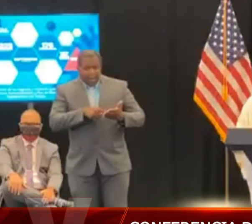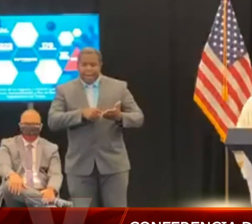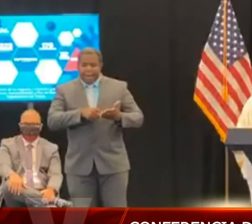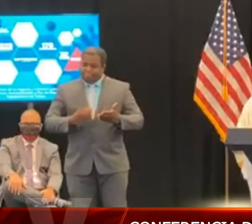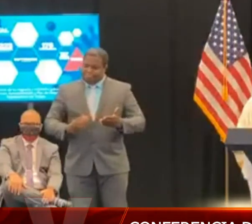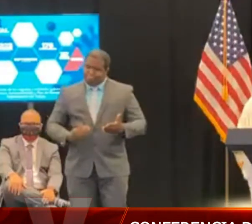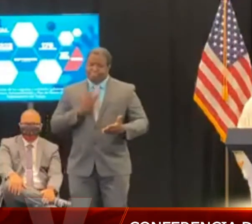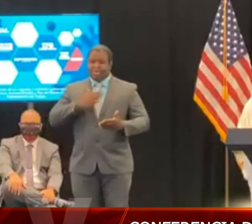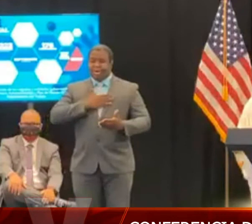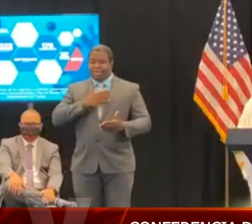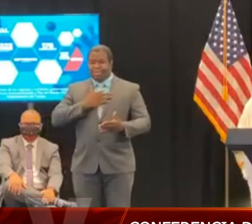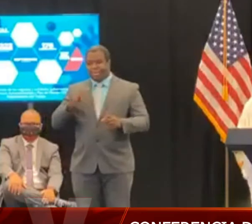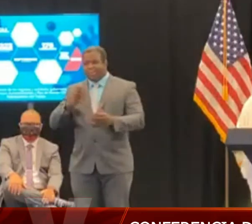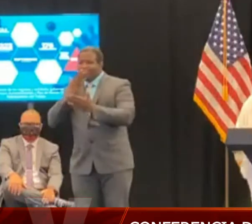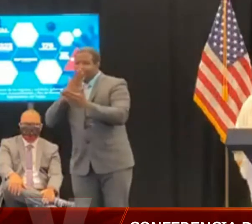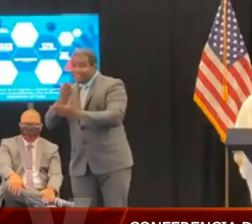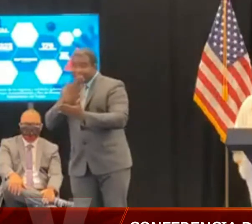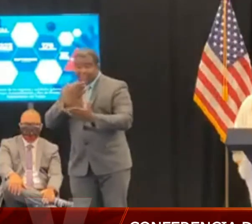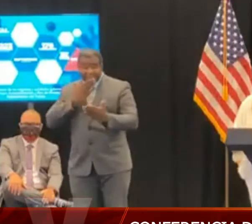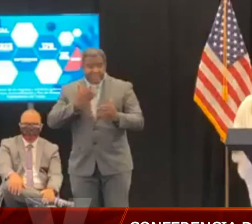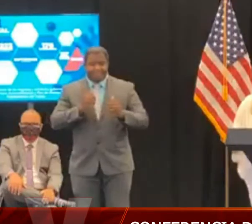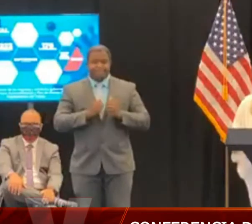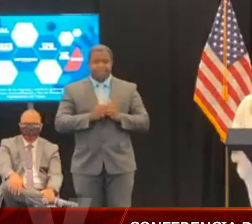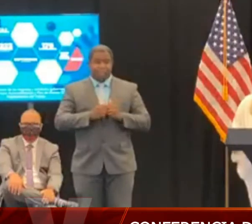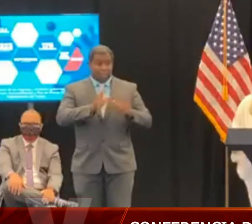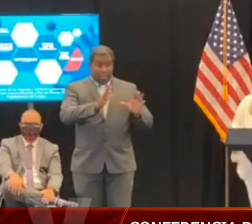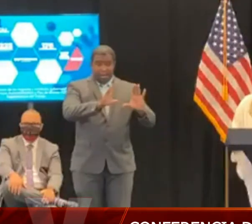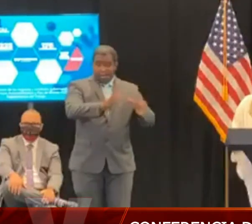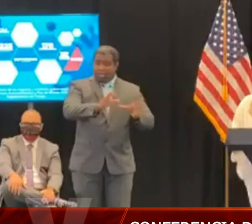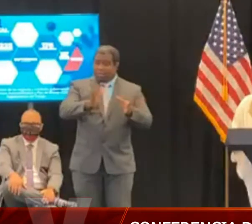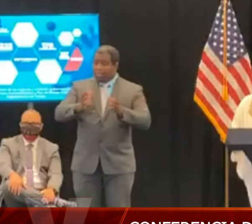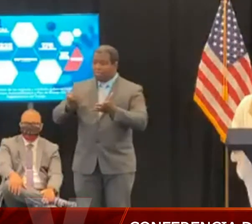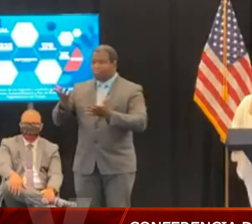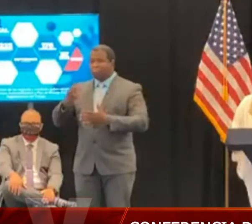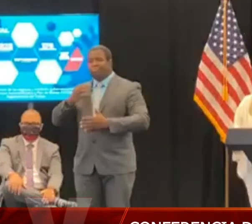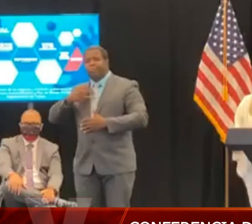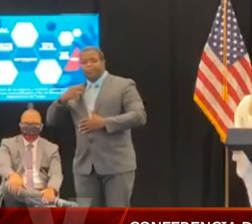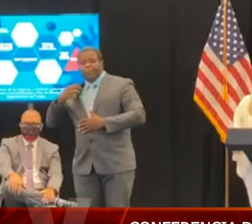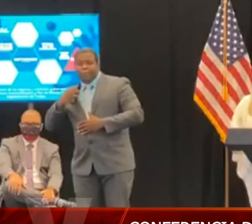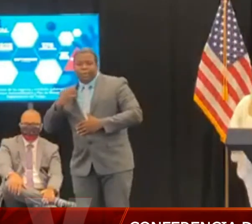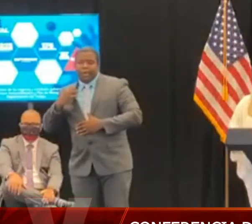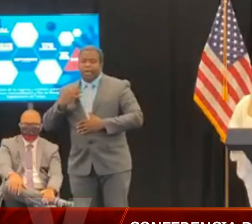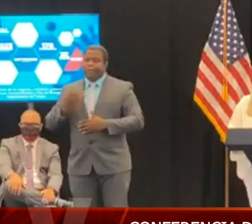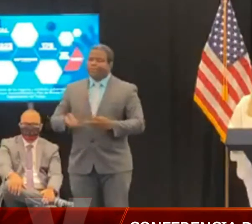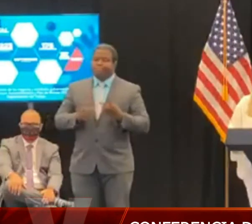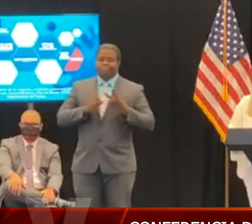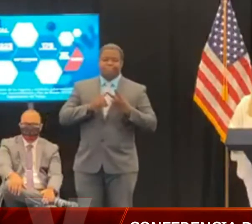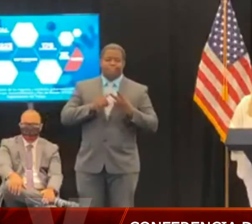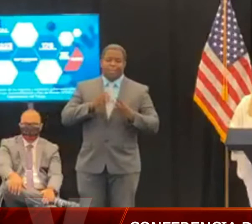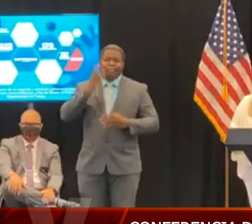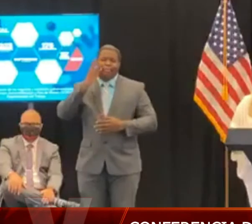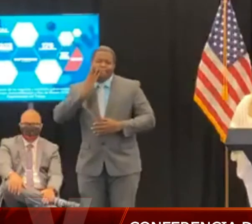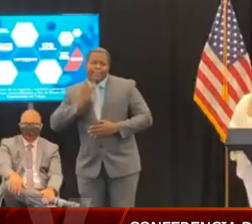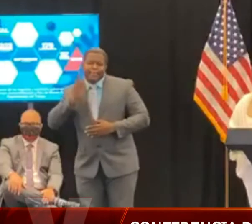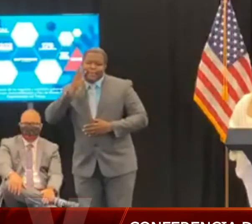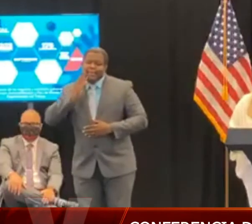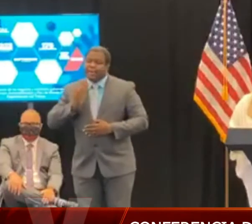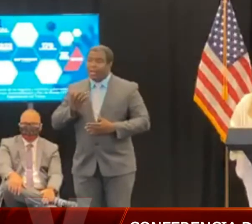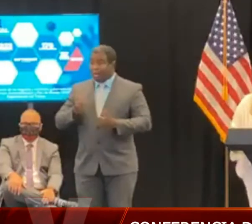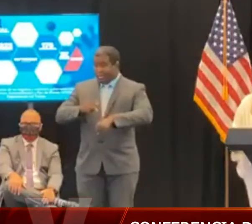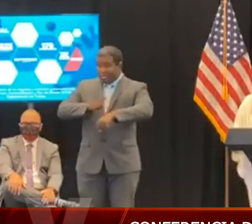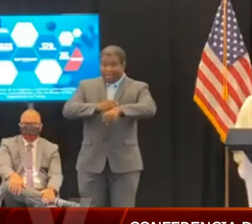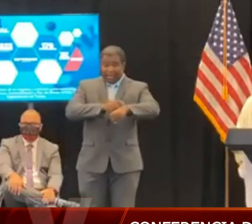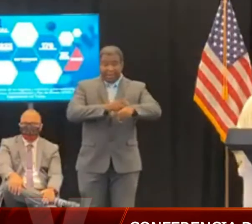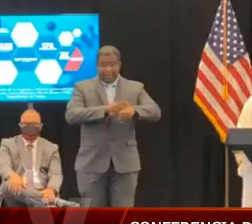que pusieron su experiencia, su profesionalismo y su valioso tiempo para ayudar al gobierno cuando